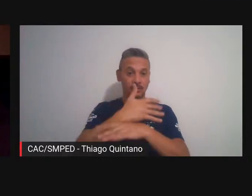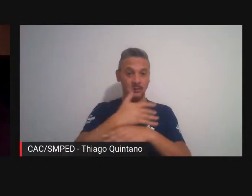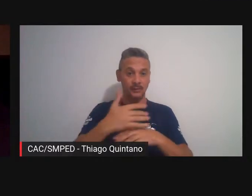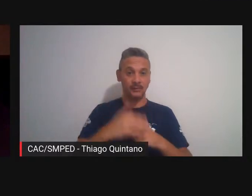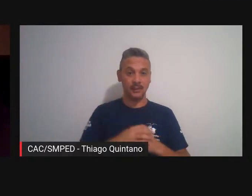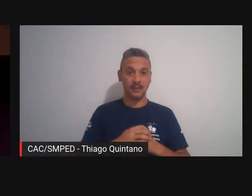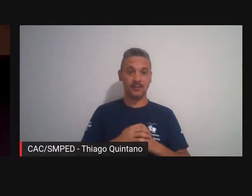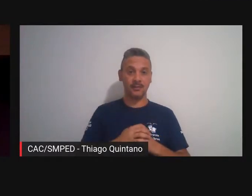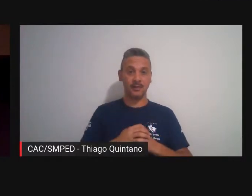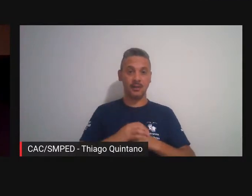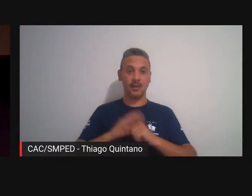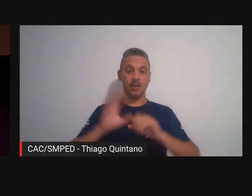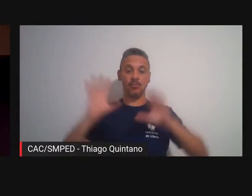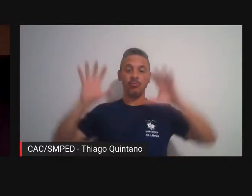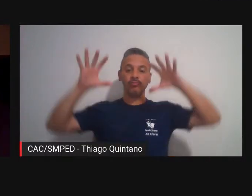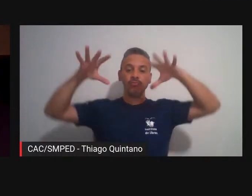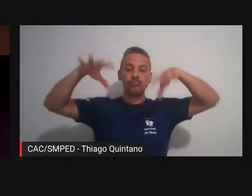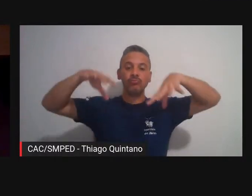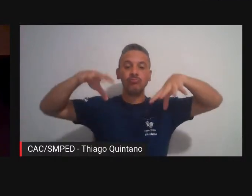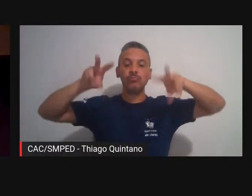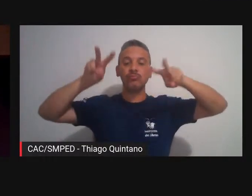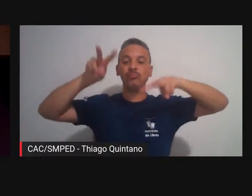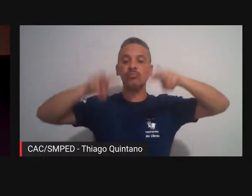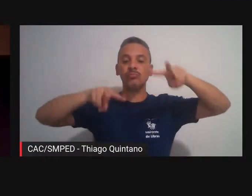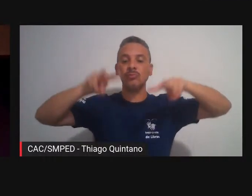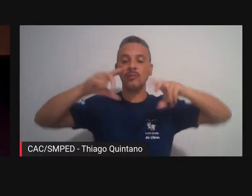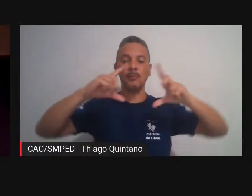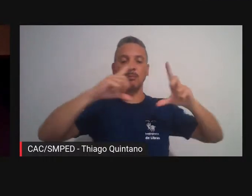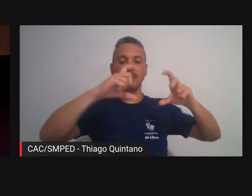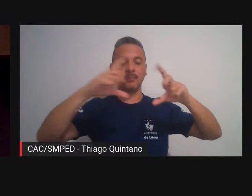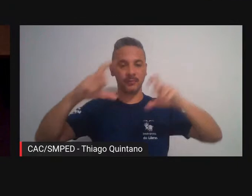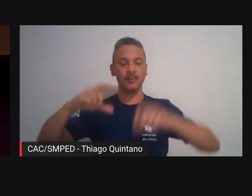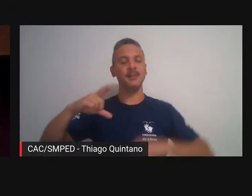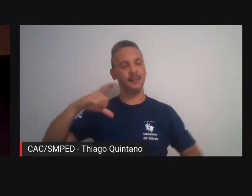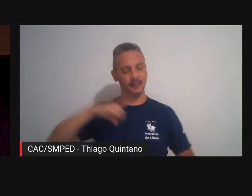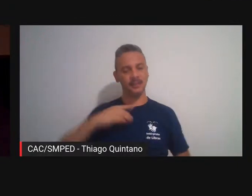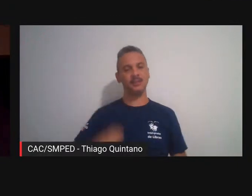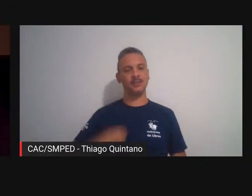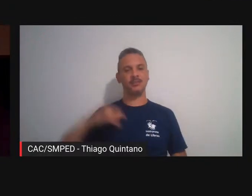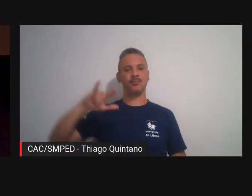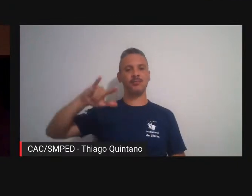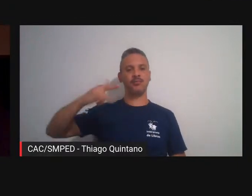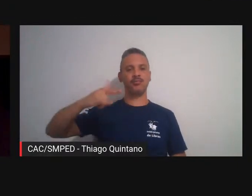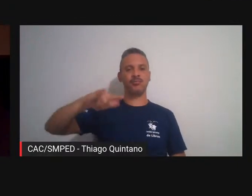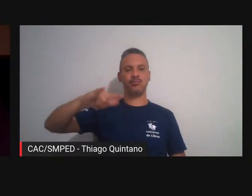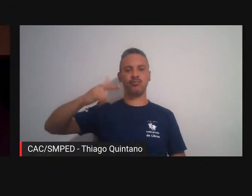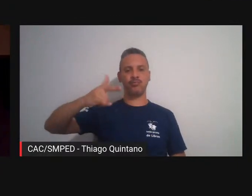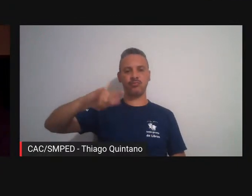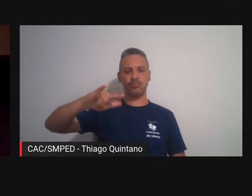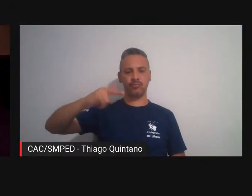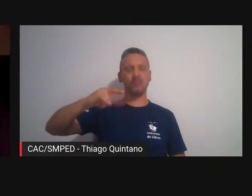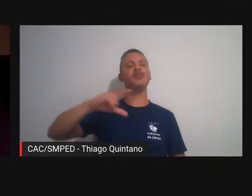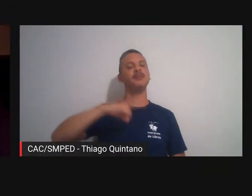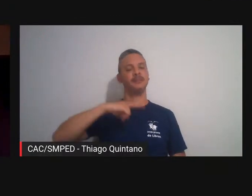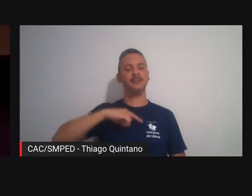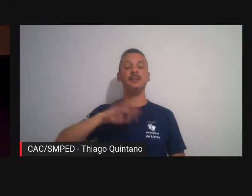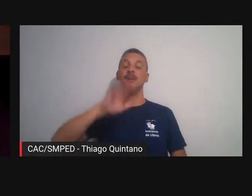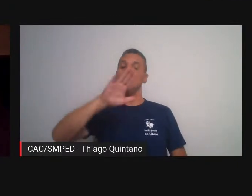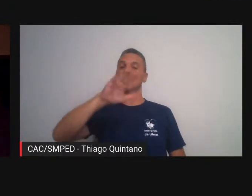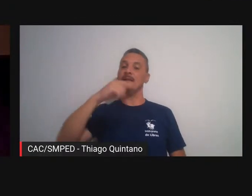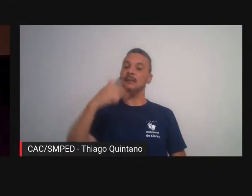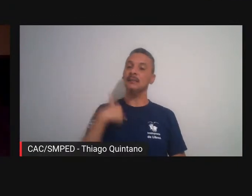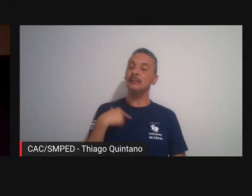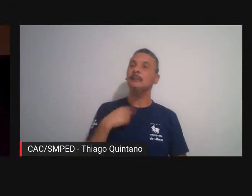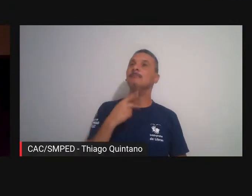de cima então era uma fase que o drone já existia mas muito pouco muito pouco mesmo e tinha essa vontade de